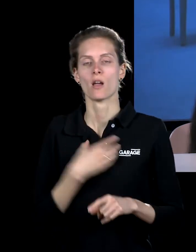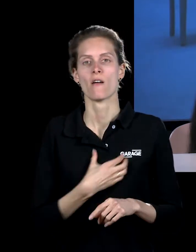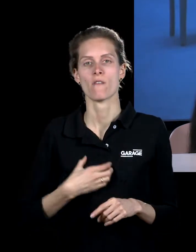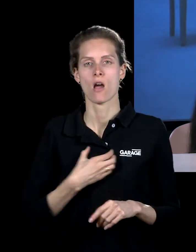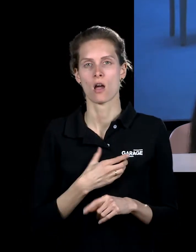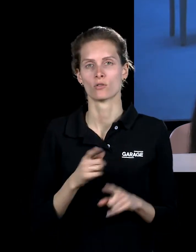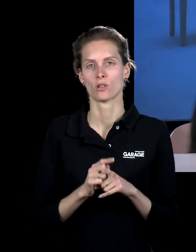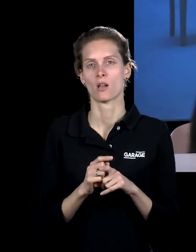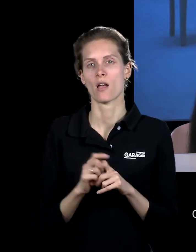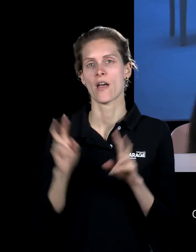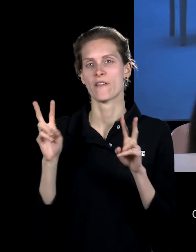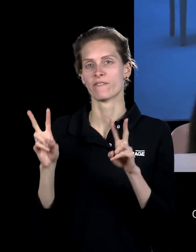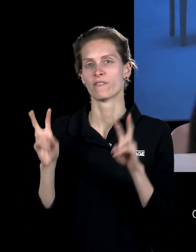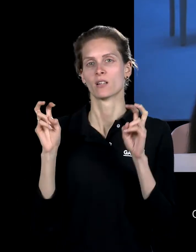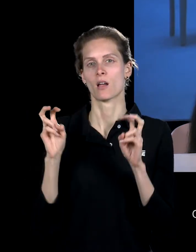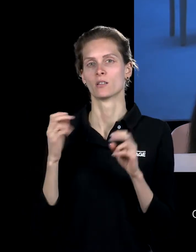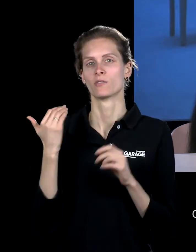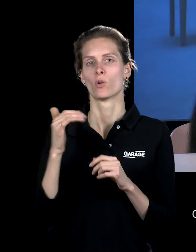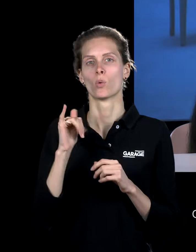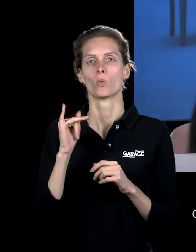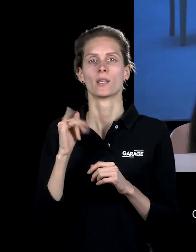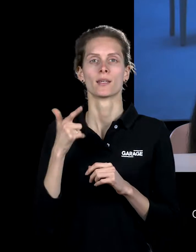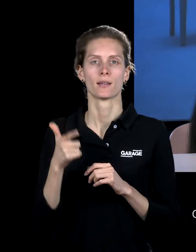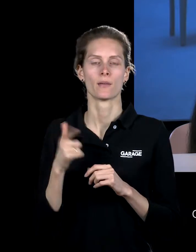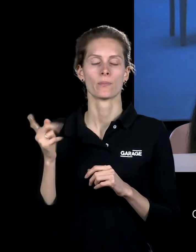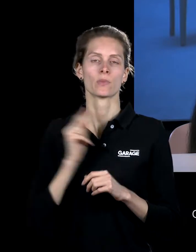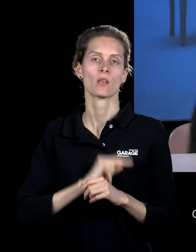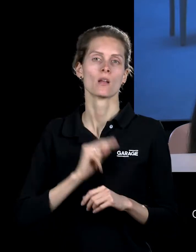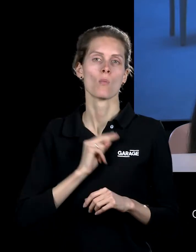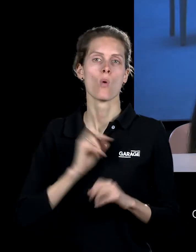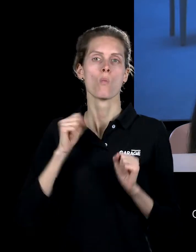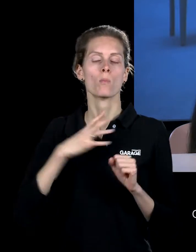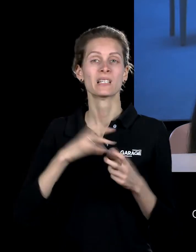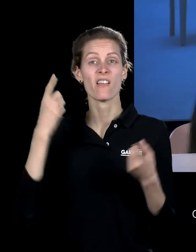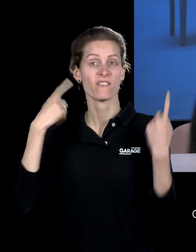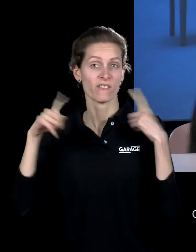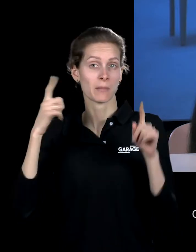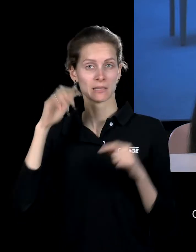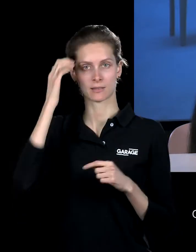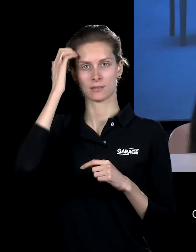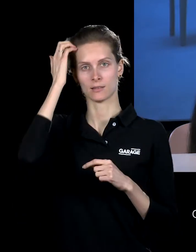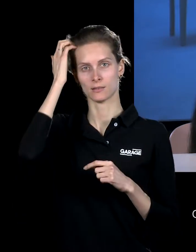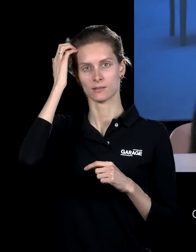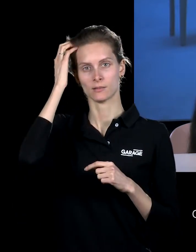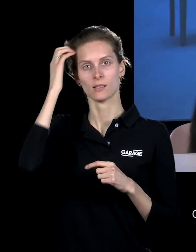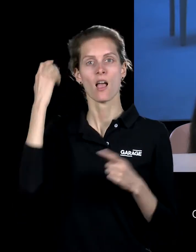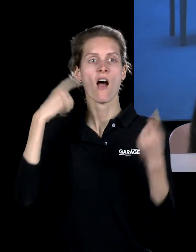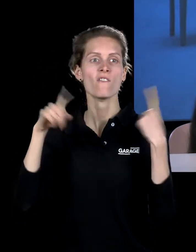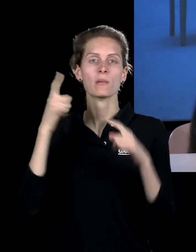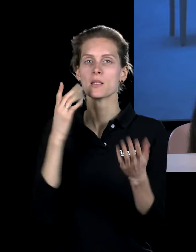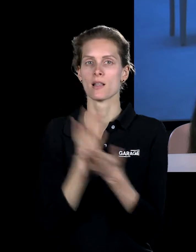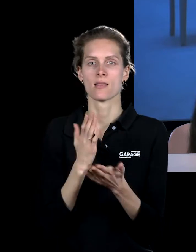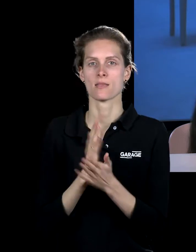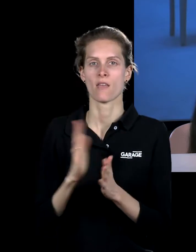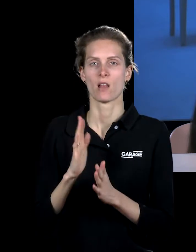фраз Уига, что то, с чем он работает, это может быть вымысел, но это вымысел, который не является иллюзией.